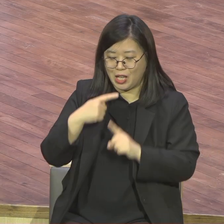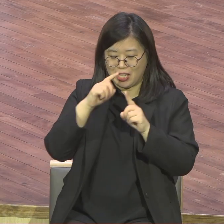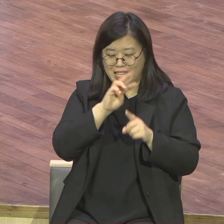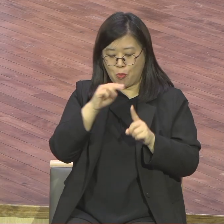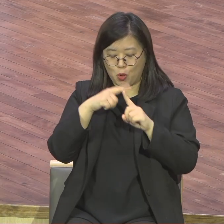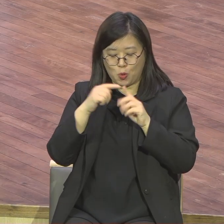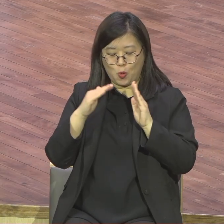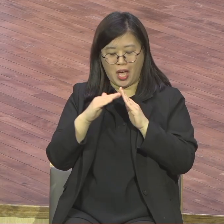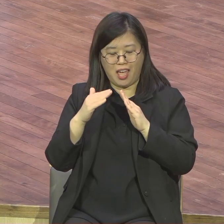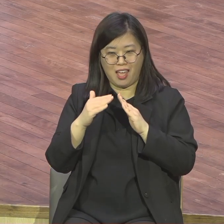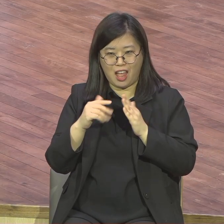4천만 5천대로